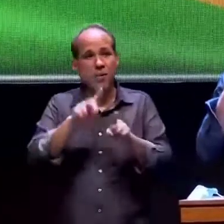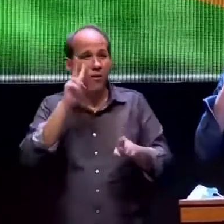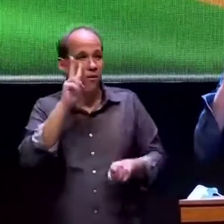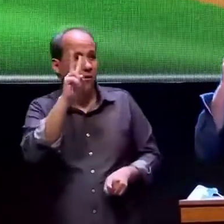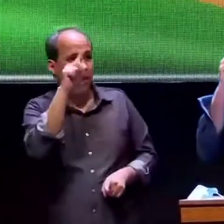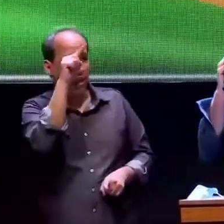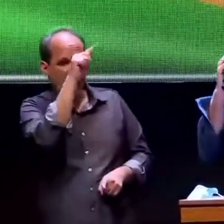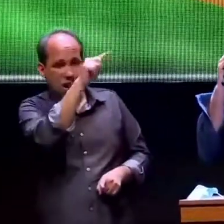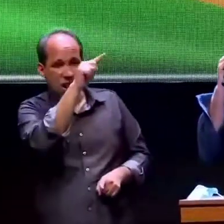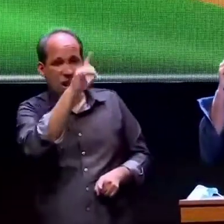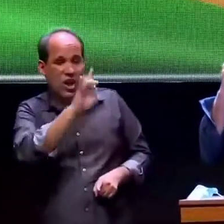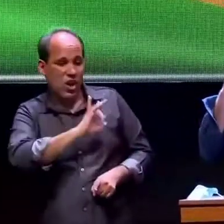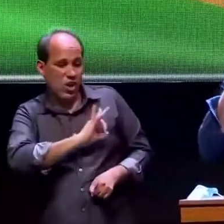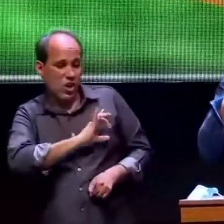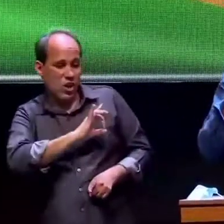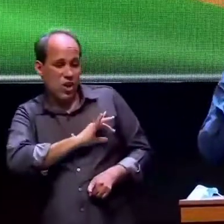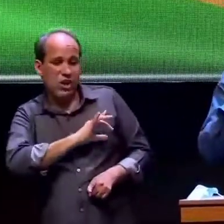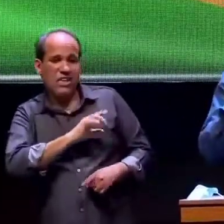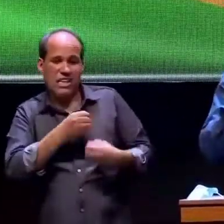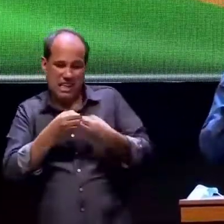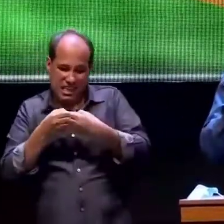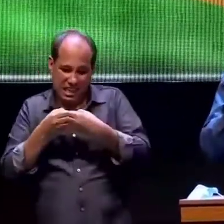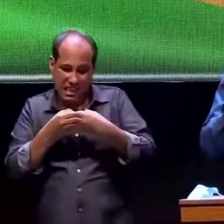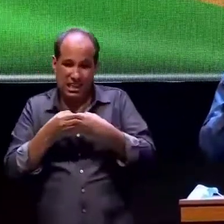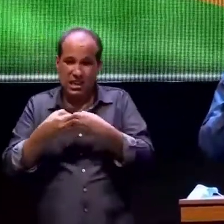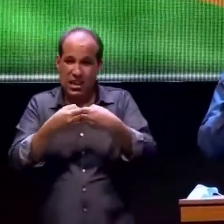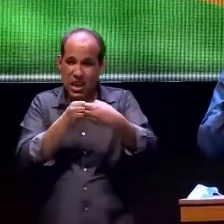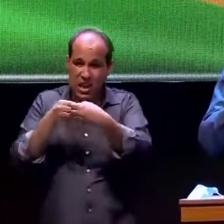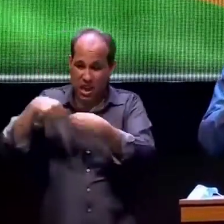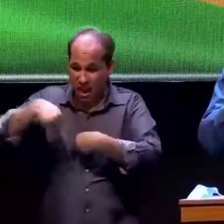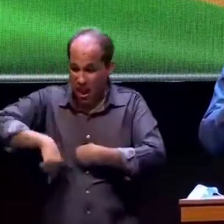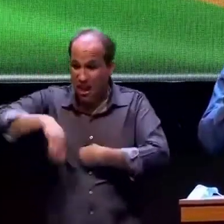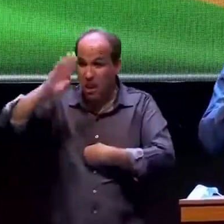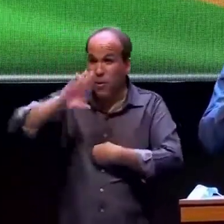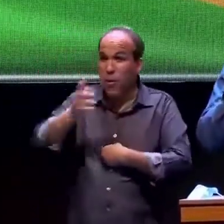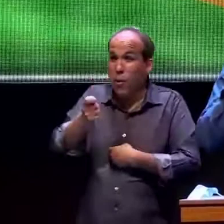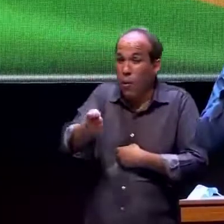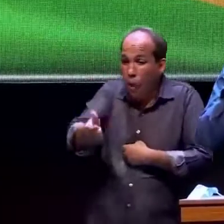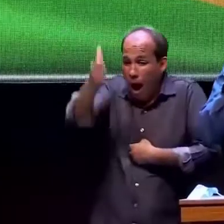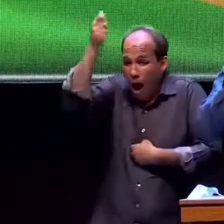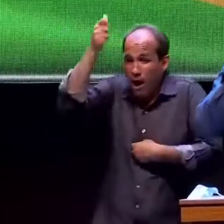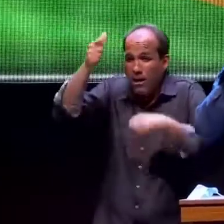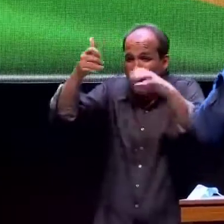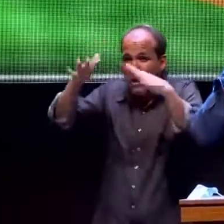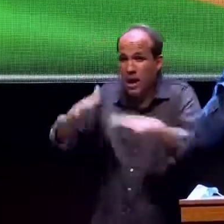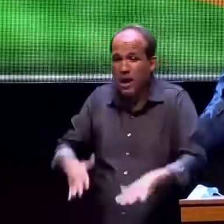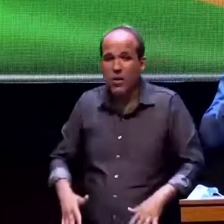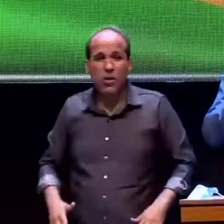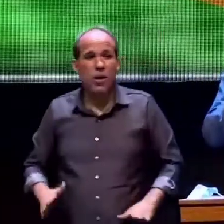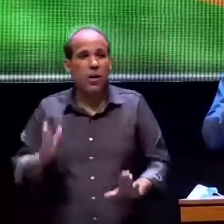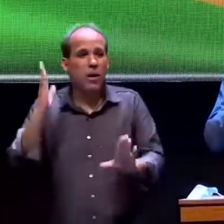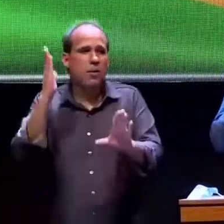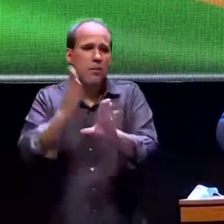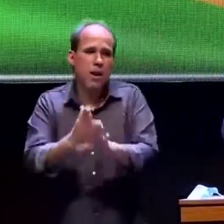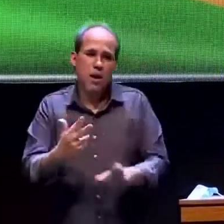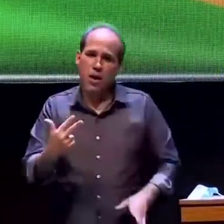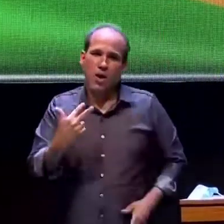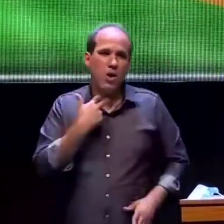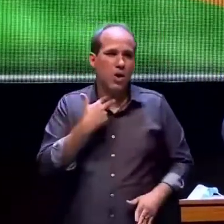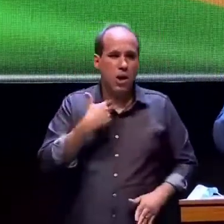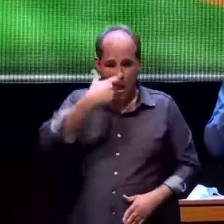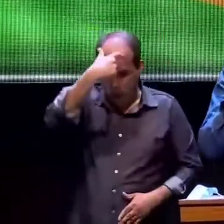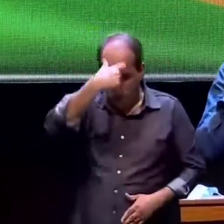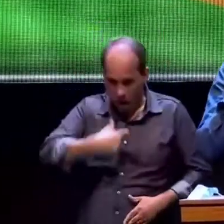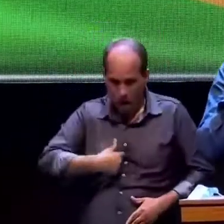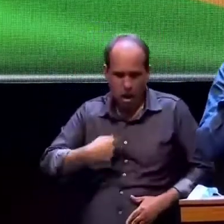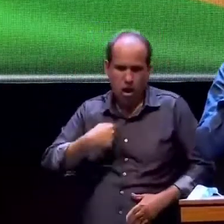nós estivemos na beira do abismo meu nome é Messias mas pelo amor de Deus não há comparação só